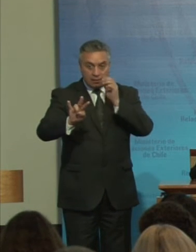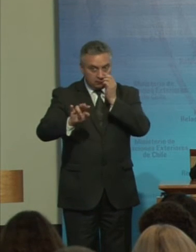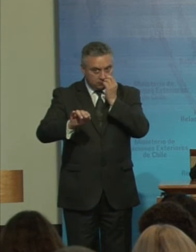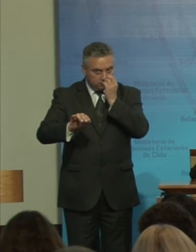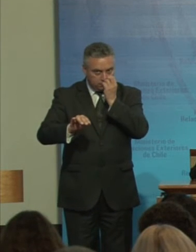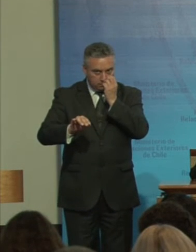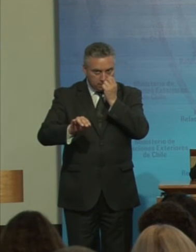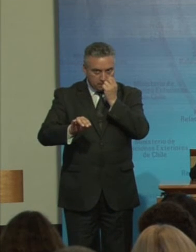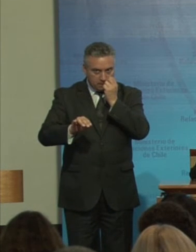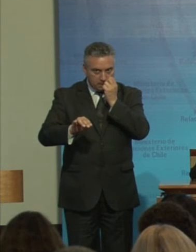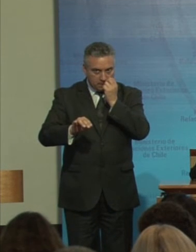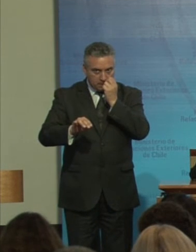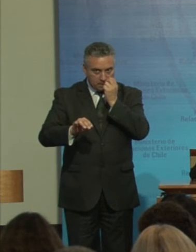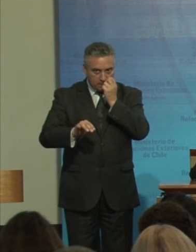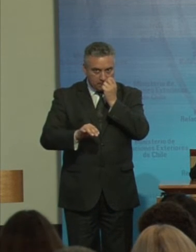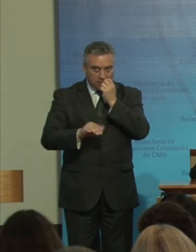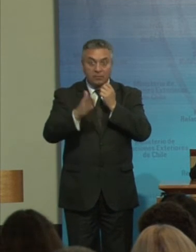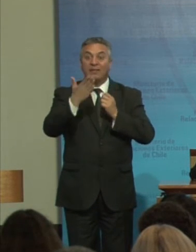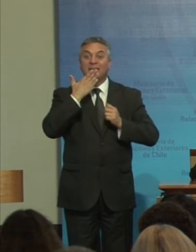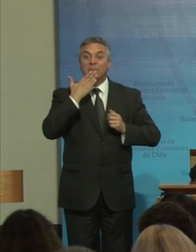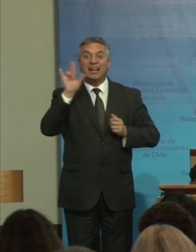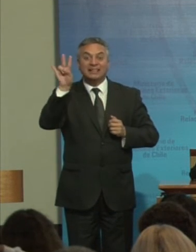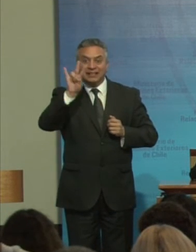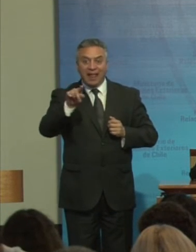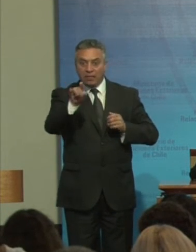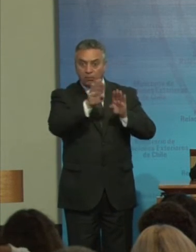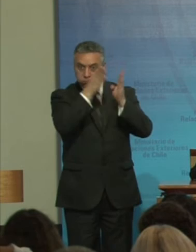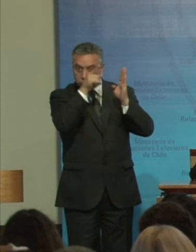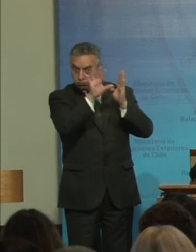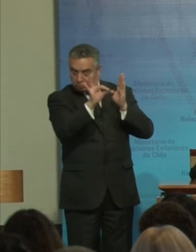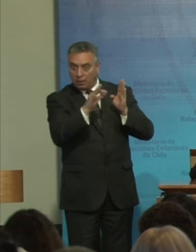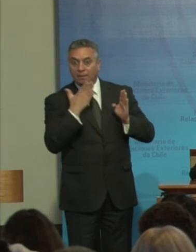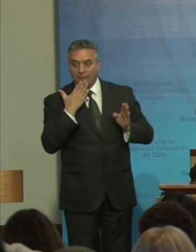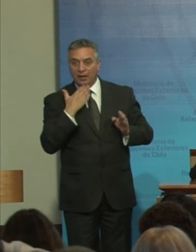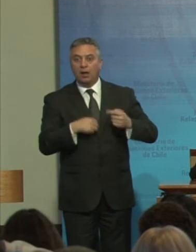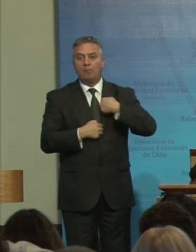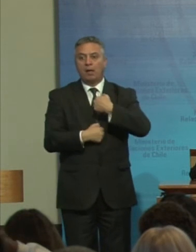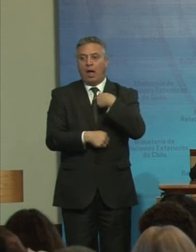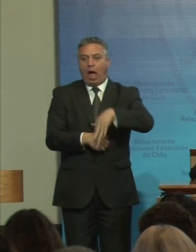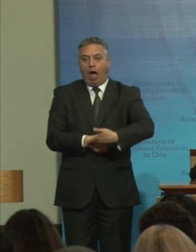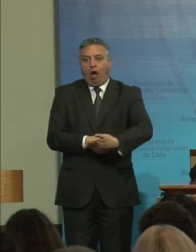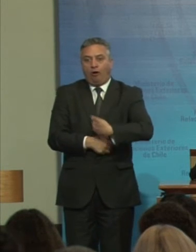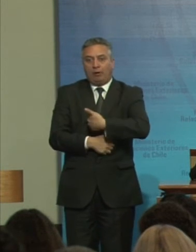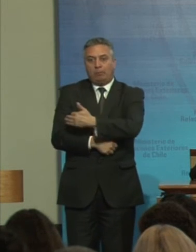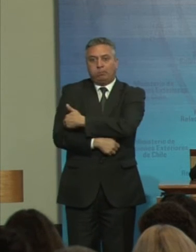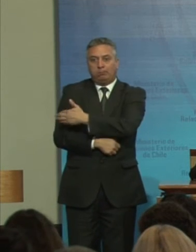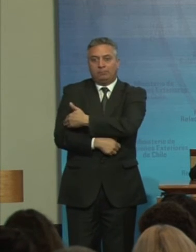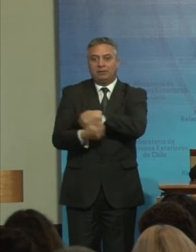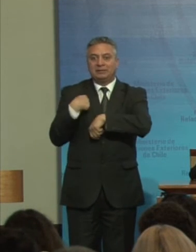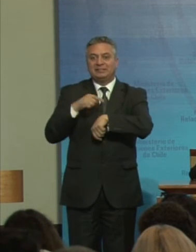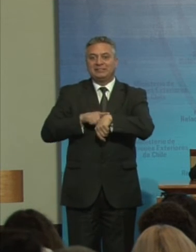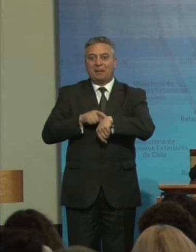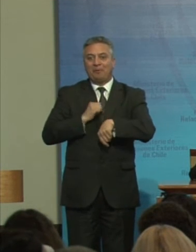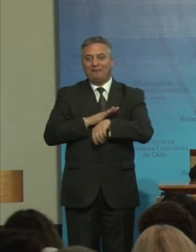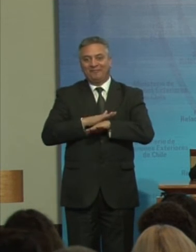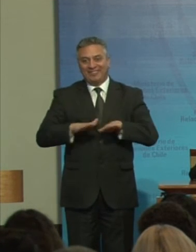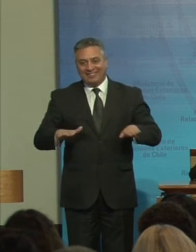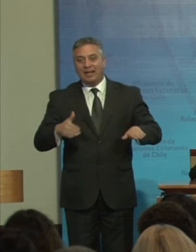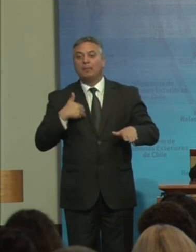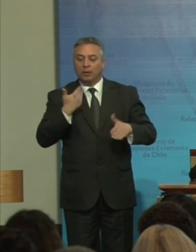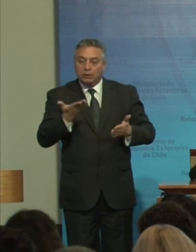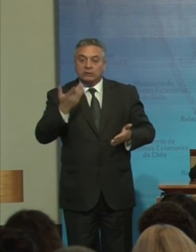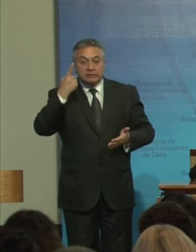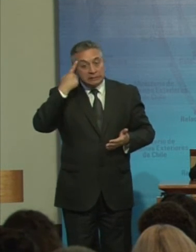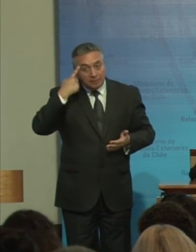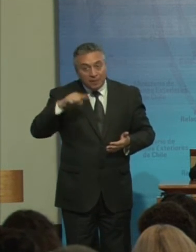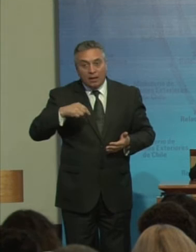encontrar Creo que En virtud Del tiempo Me tocan El brazo Me dicen Que ha terminado Mi tiempo Sin embargo Me